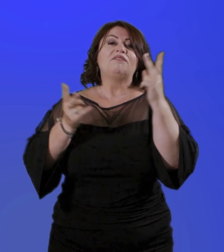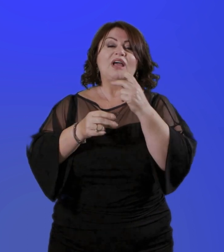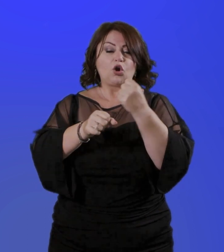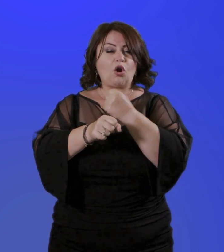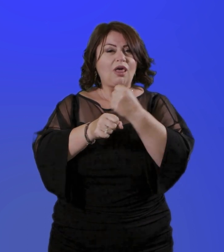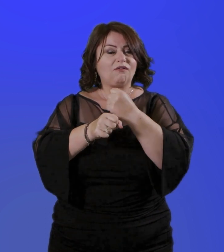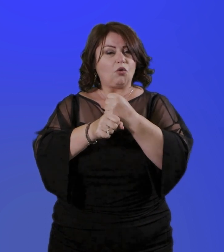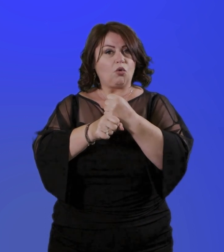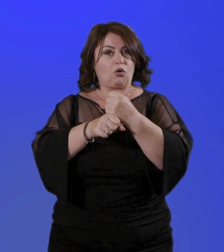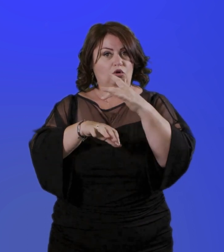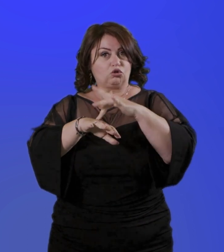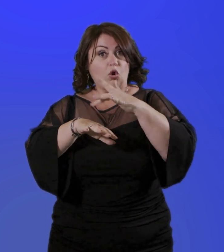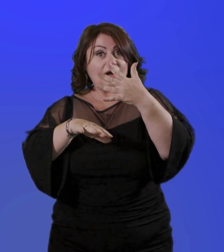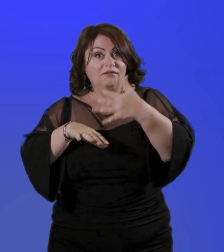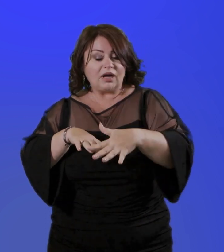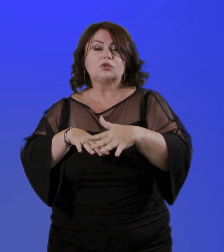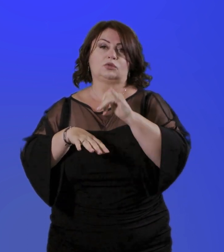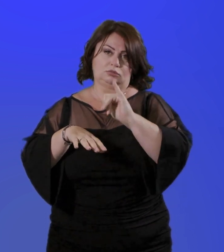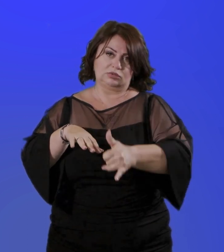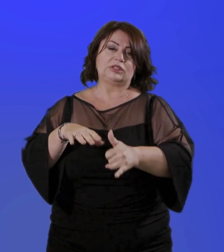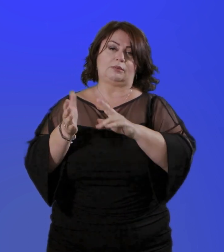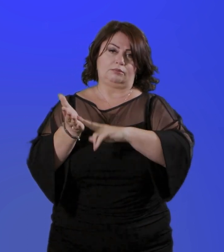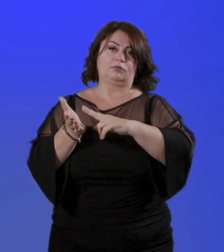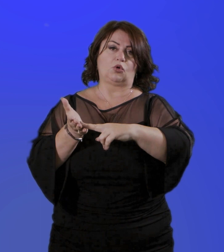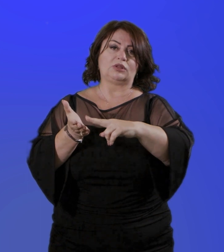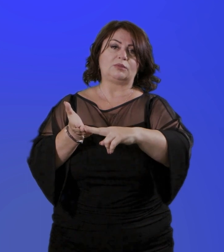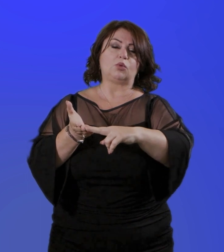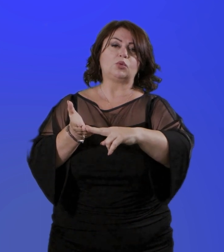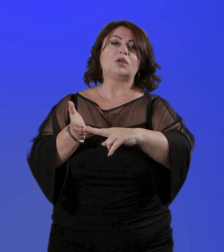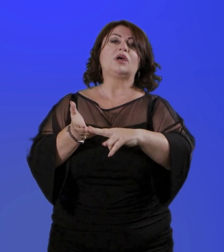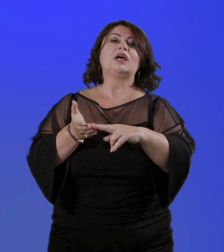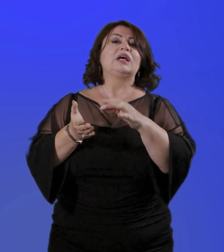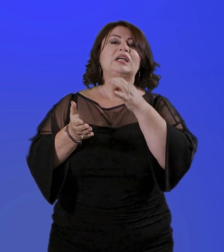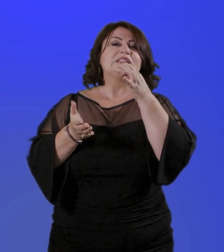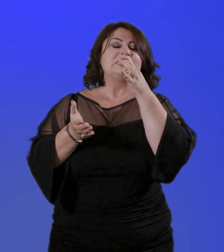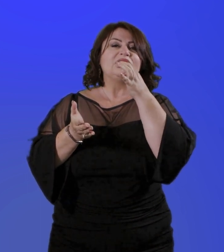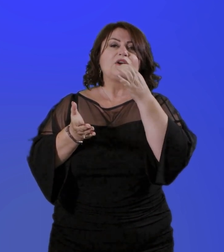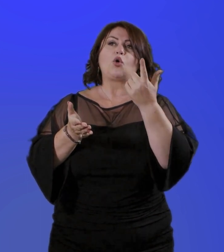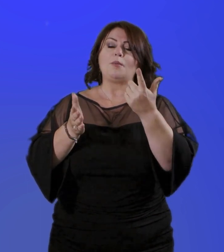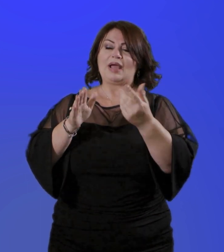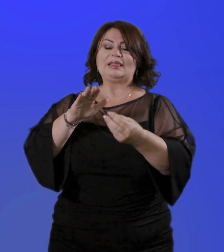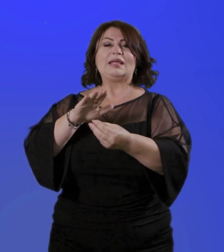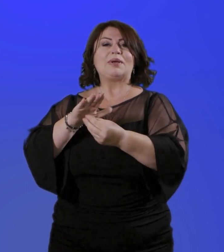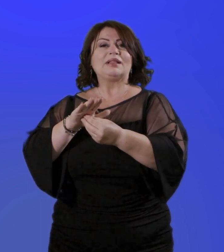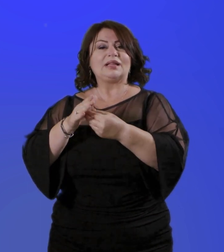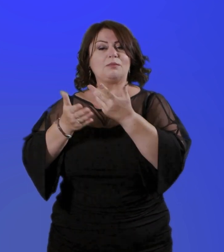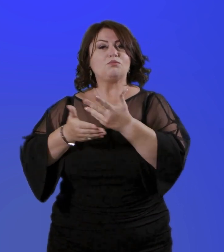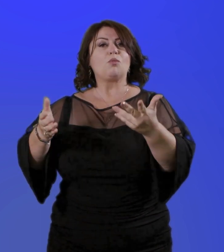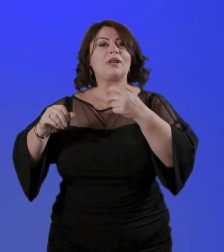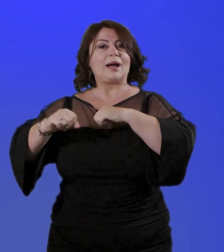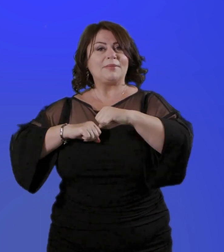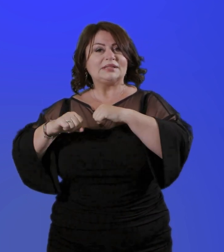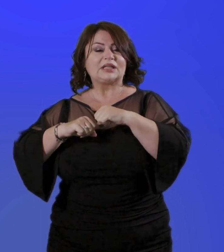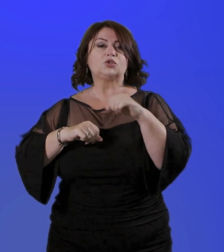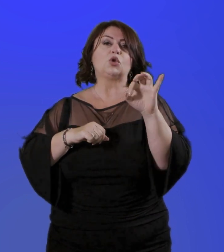effettivamente prestati. Sono considerati per periodi di attività lavorativa alle dipendenze di pubbliche